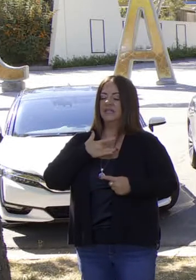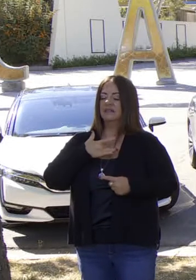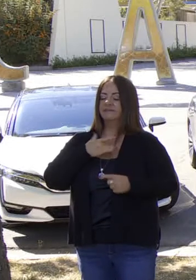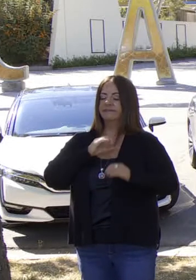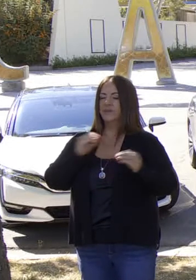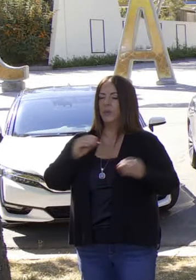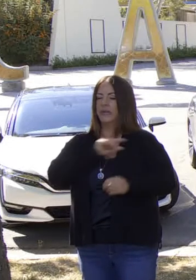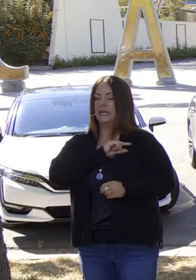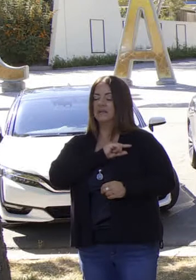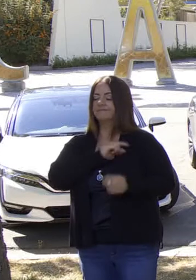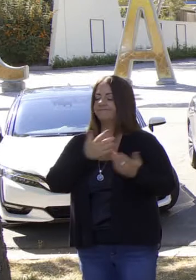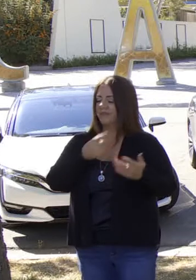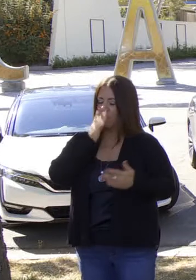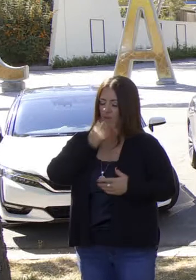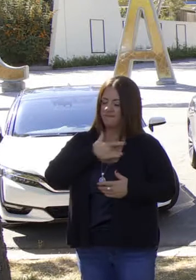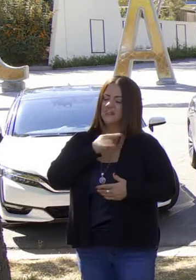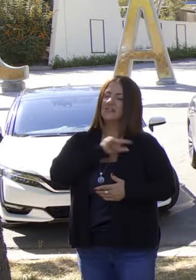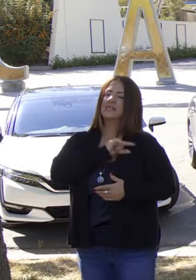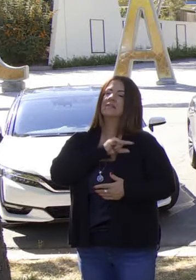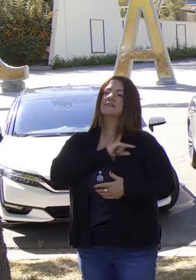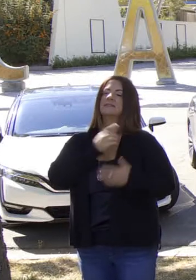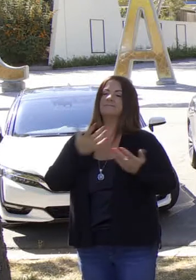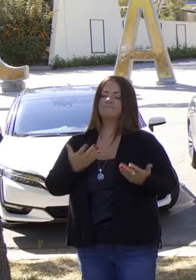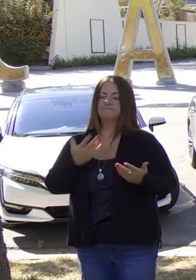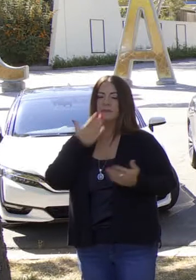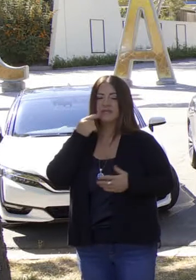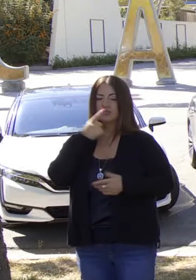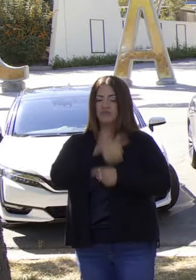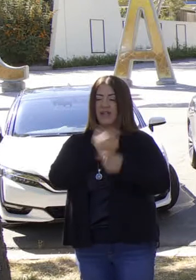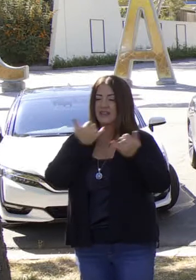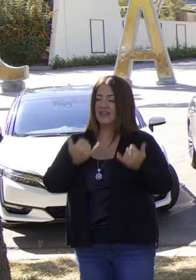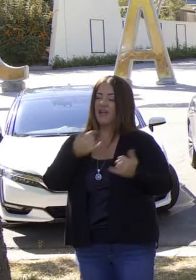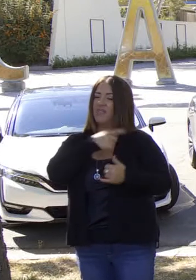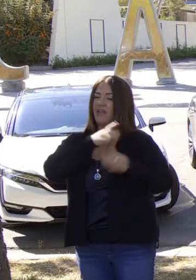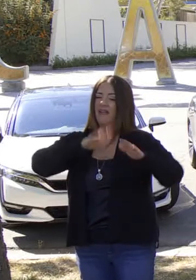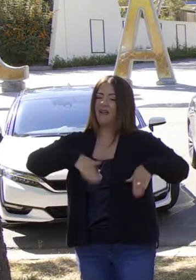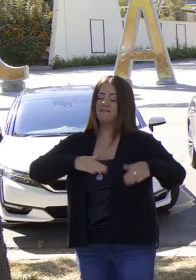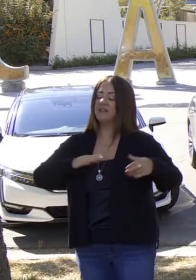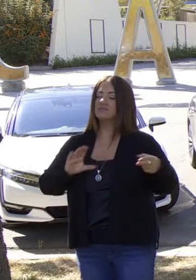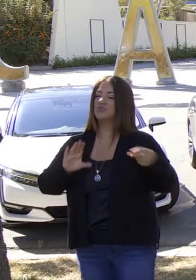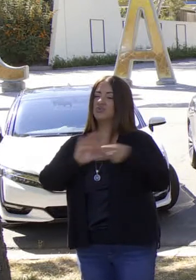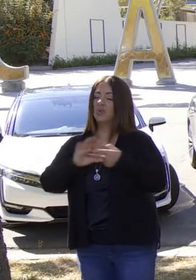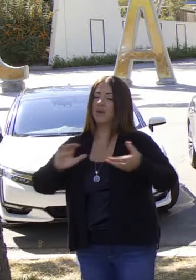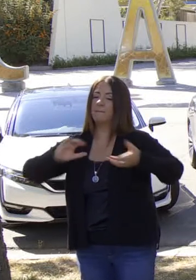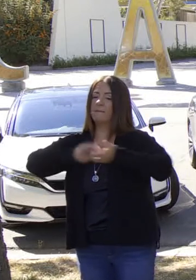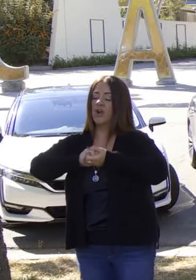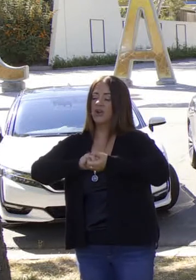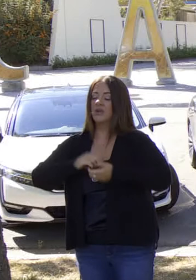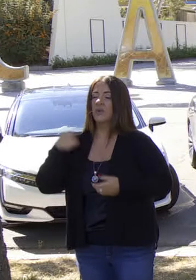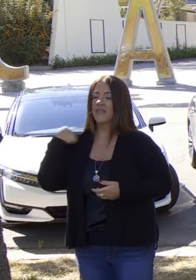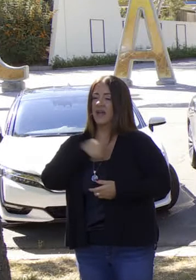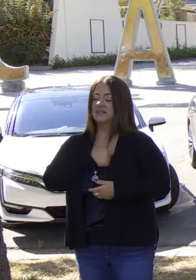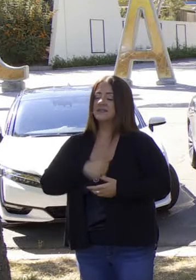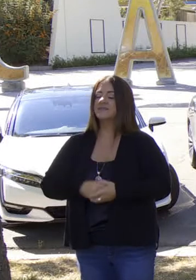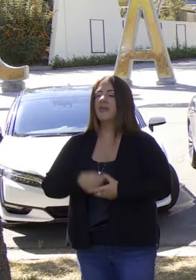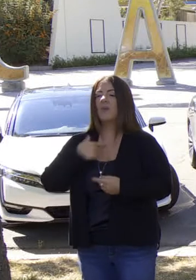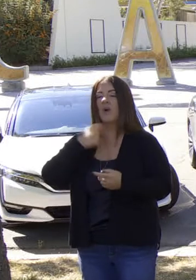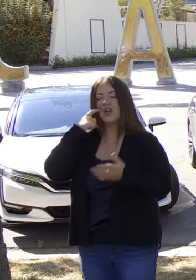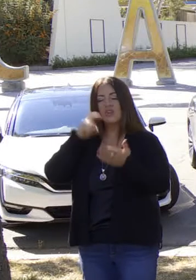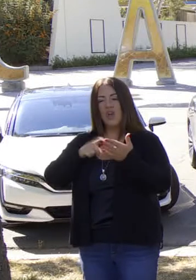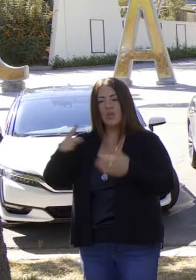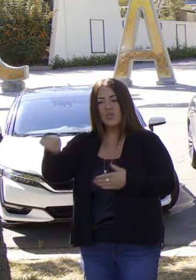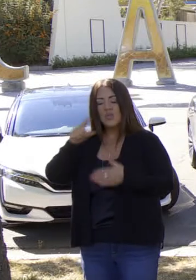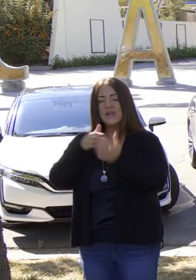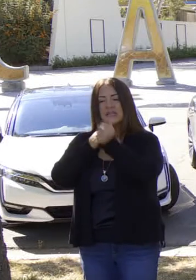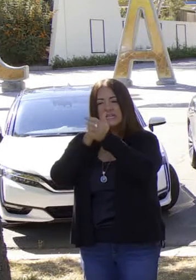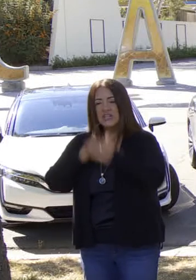hijos y nietos en el ojo diciéndoles que hicieron lo correcto, porque actualmente no lo han hecho. Así que quiero reconocer excelencia. Quiero reconocer